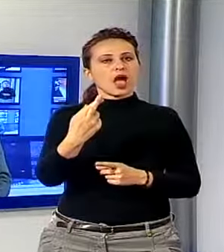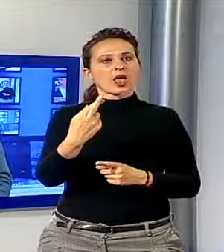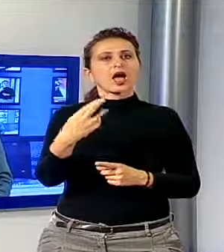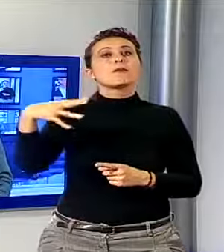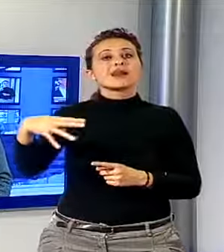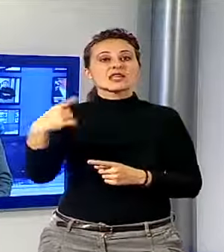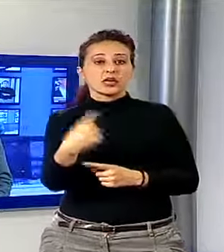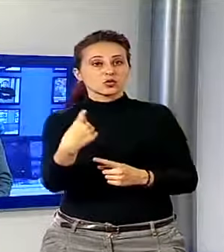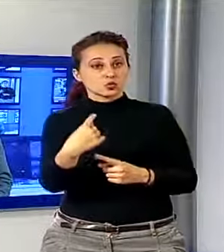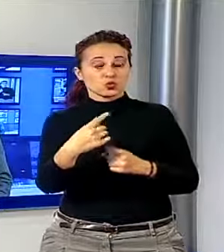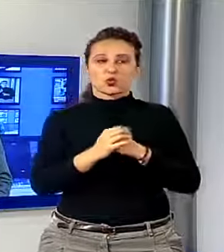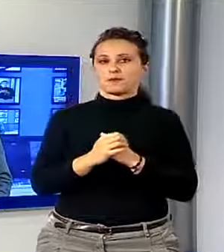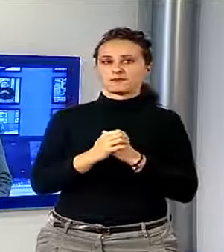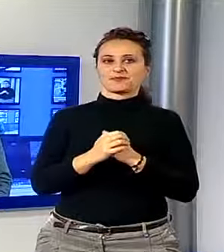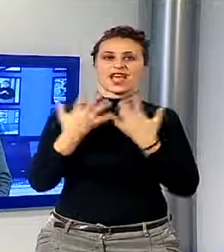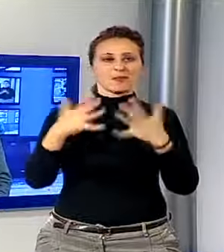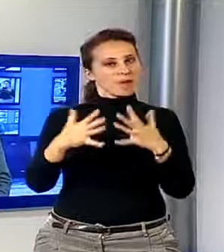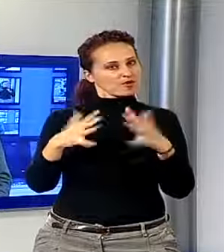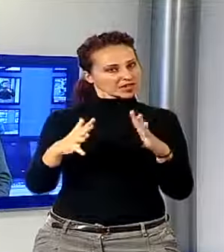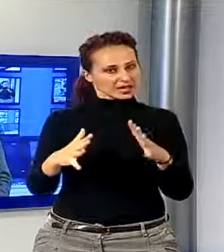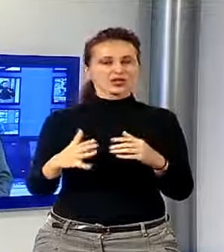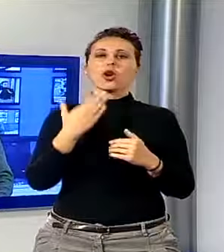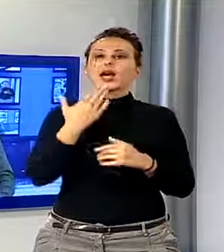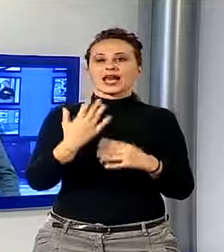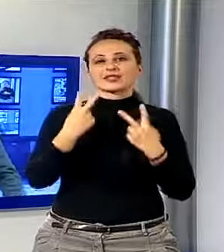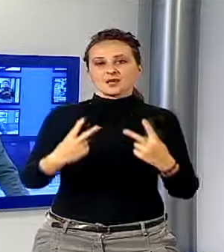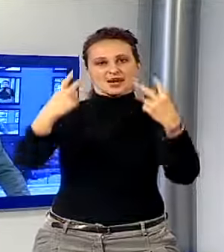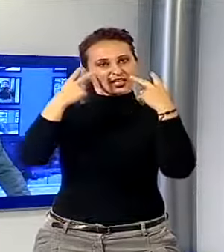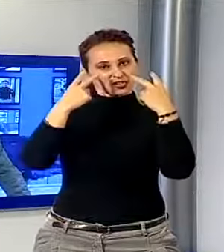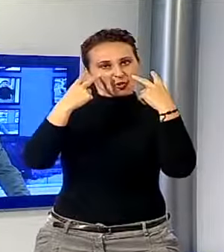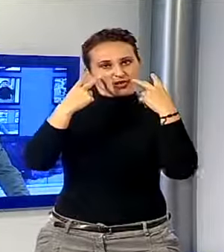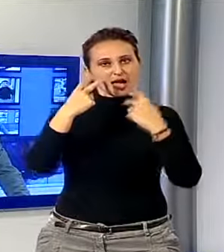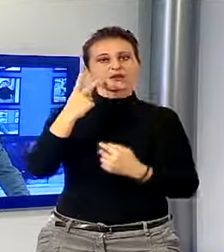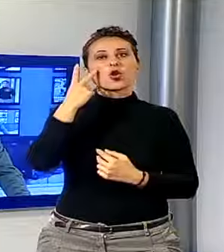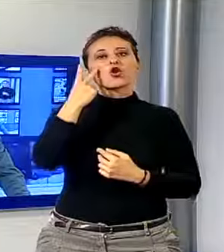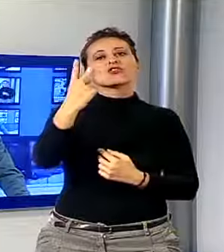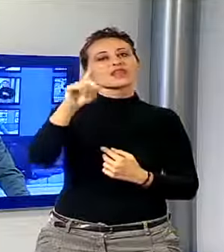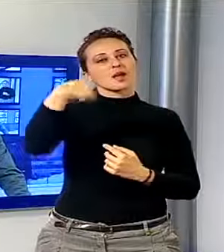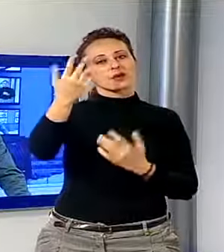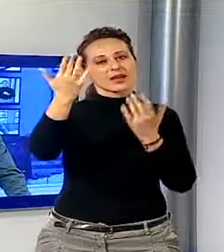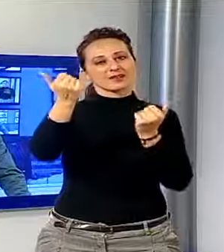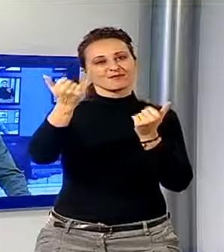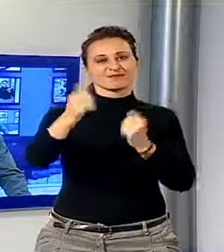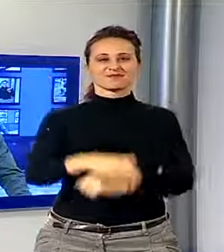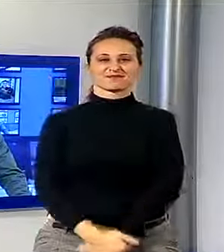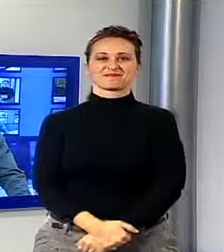È tutto per la prima parte di questo TG, ci fermiamo per la pubblicità e subito dopo torniamo con lo sport.